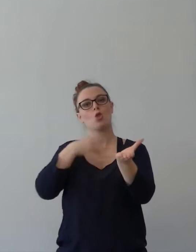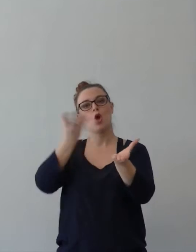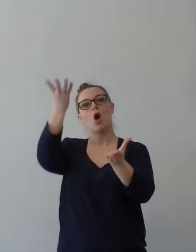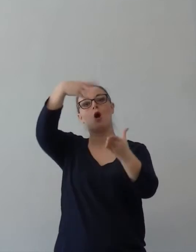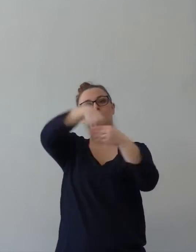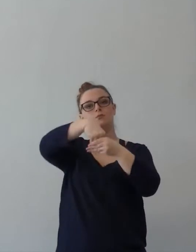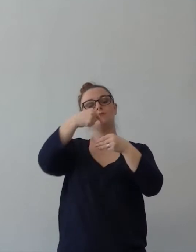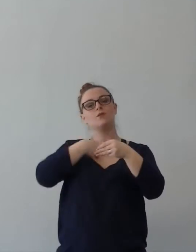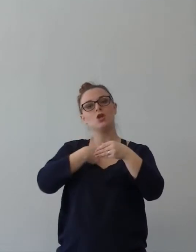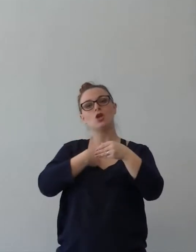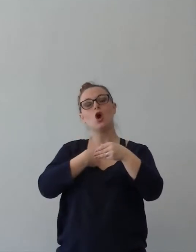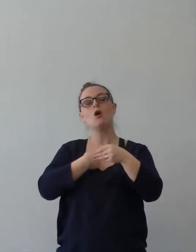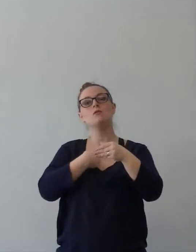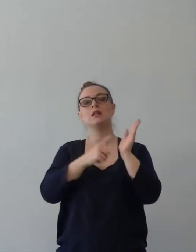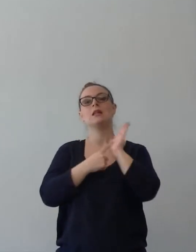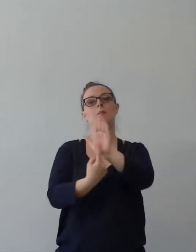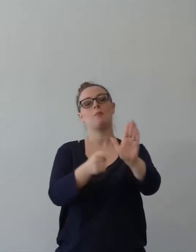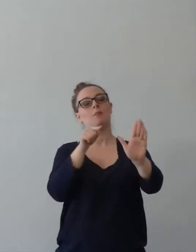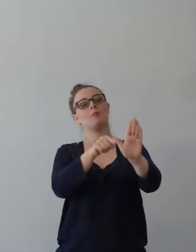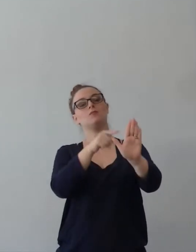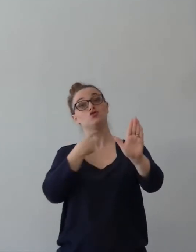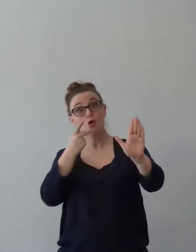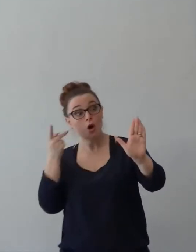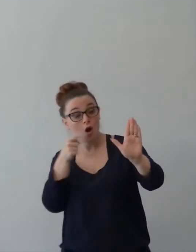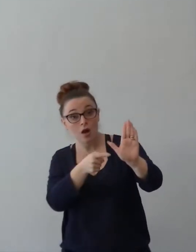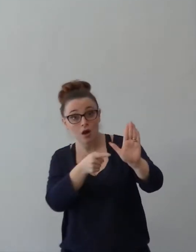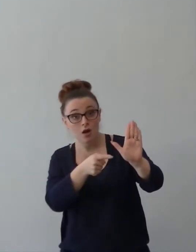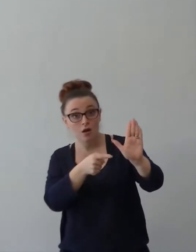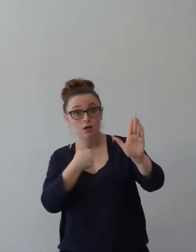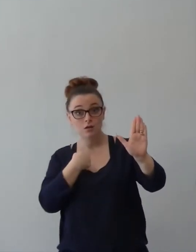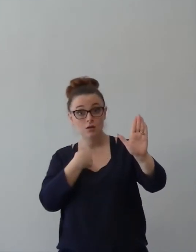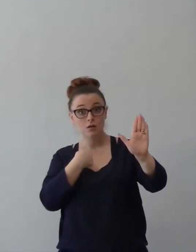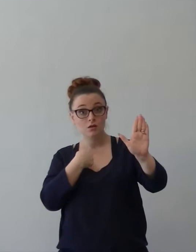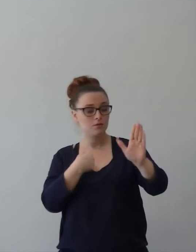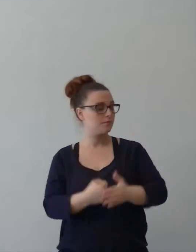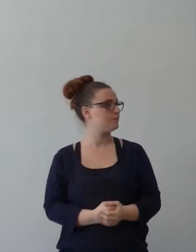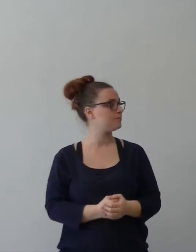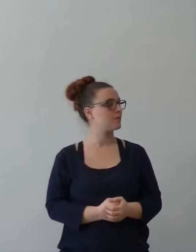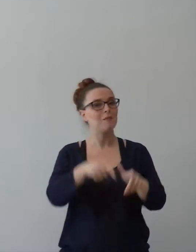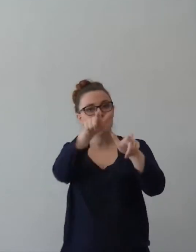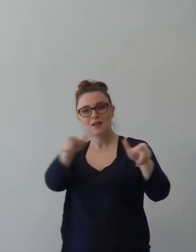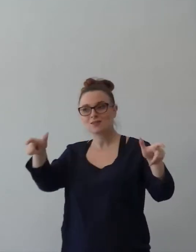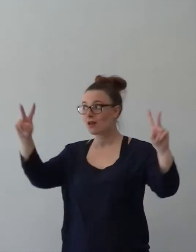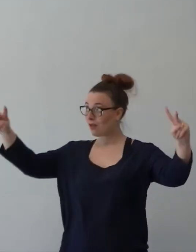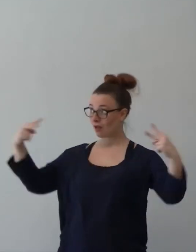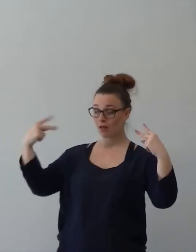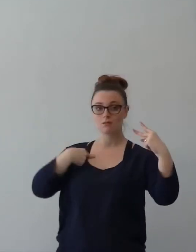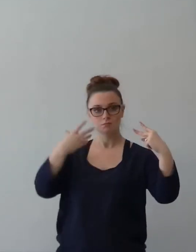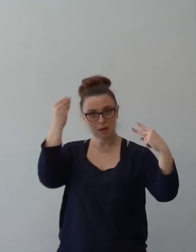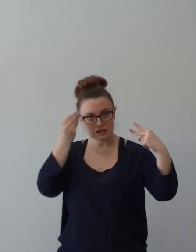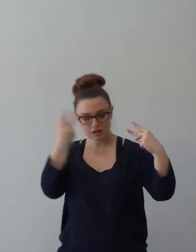la gioia che c'è per il Signore. Le persone vedono la mia gioia.